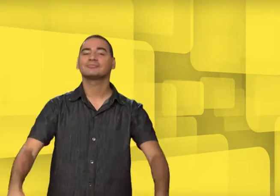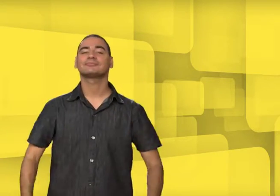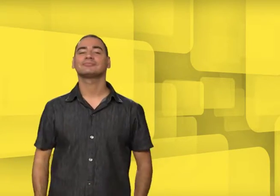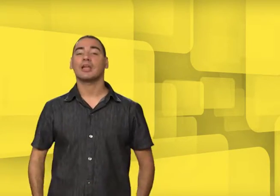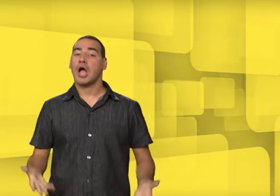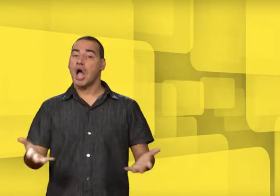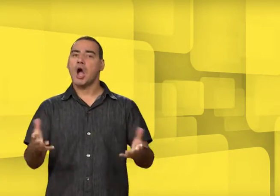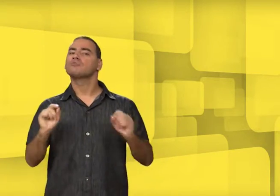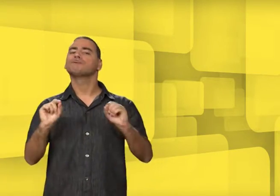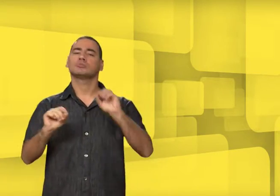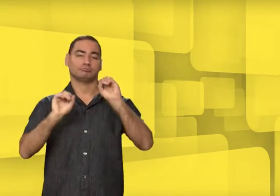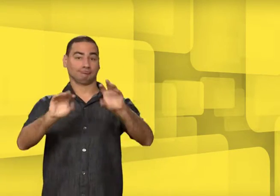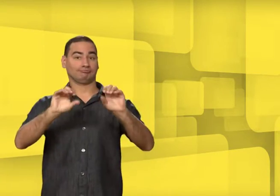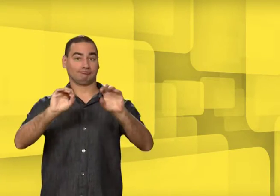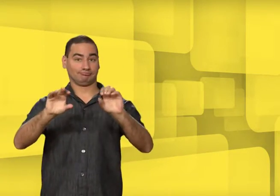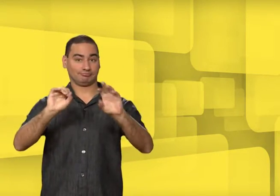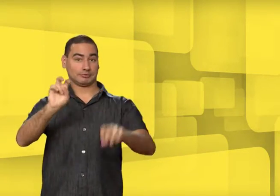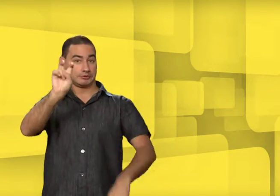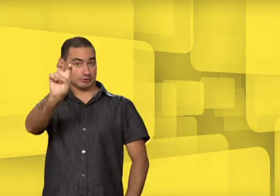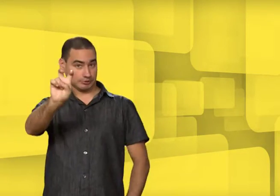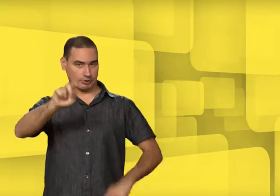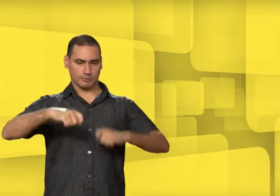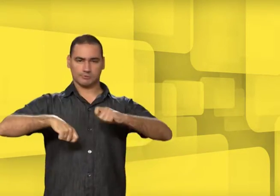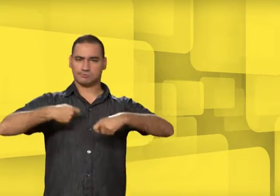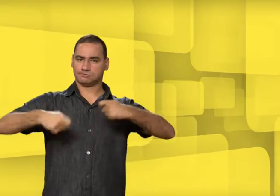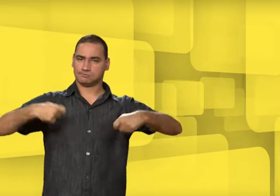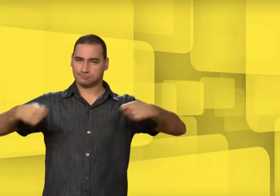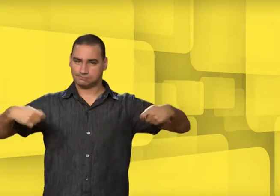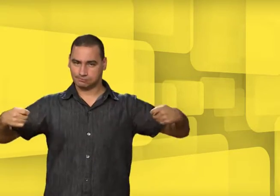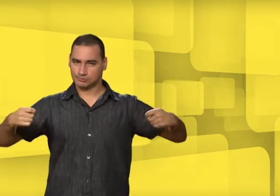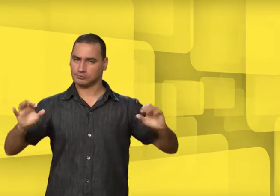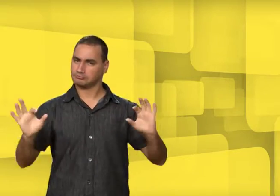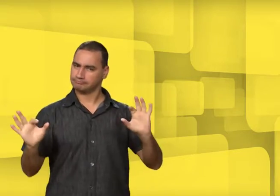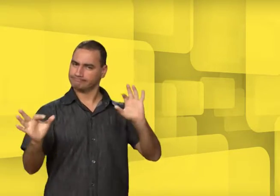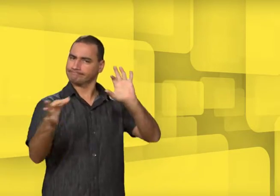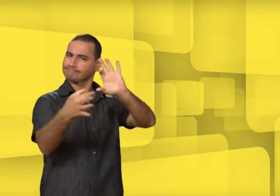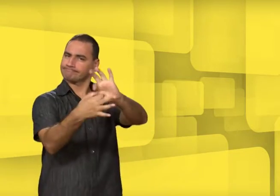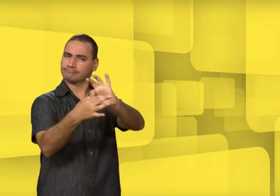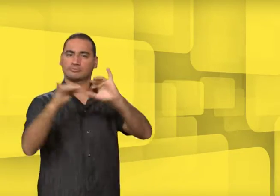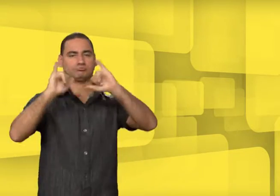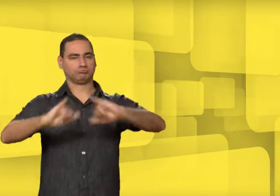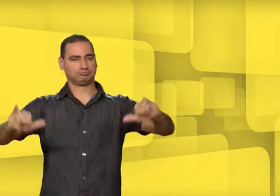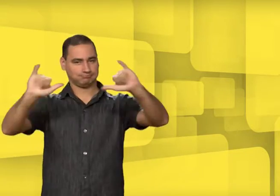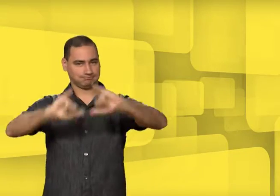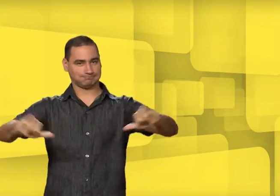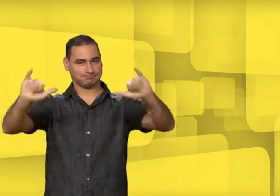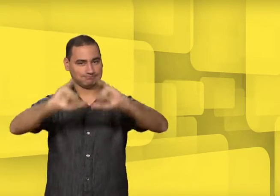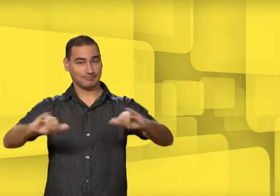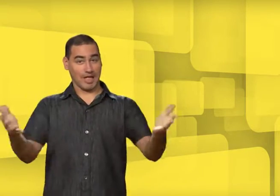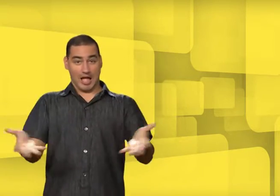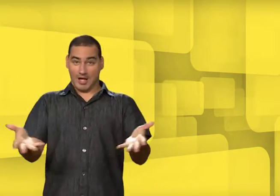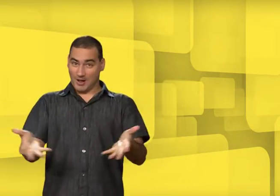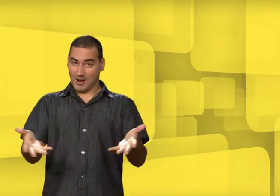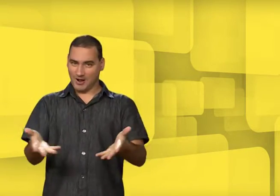Agora, eu vou ensinar 5 sinais sobre esse episódio. Vamos aprender?